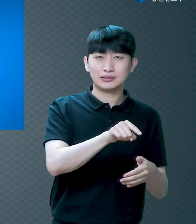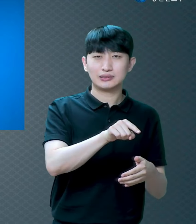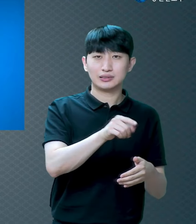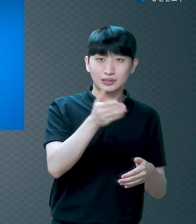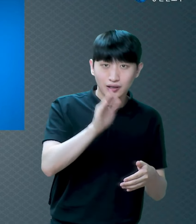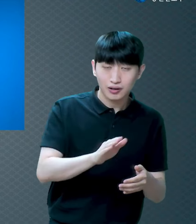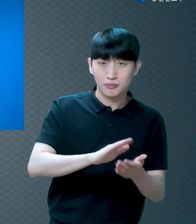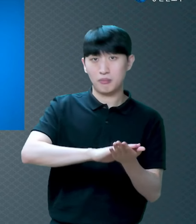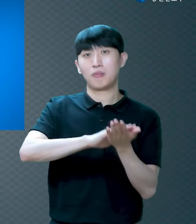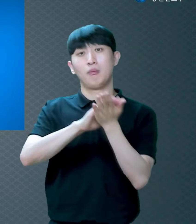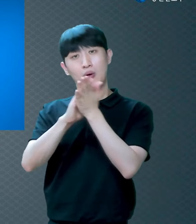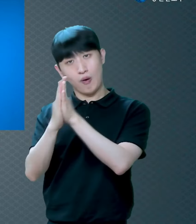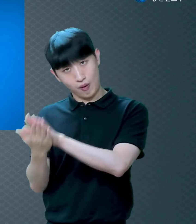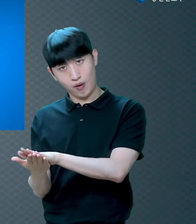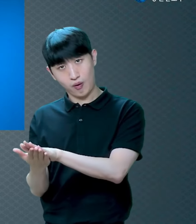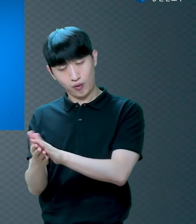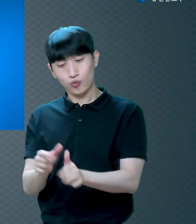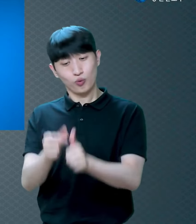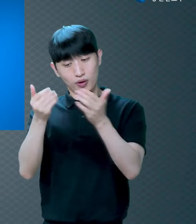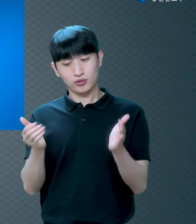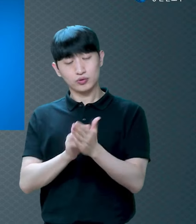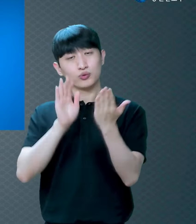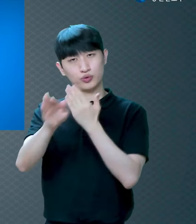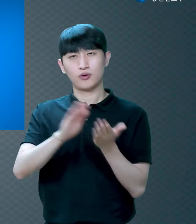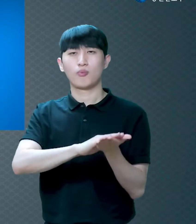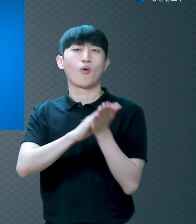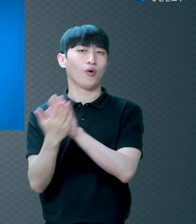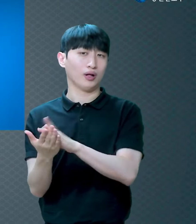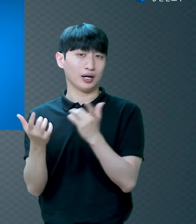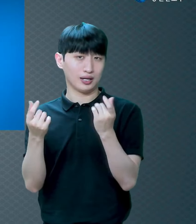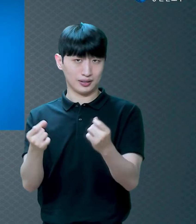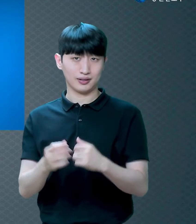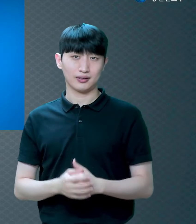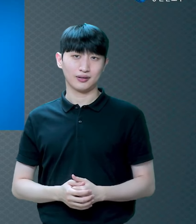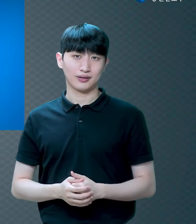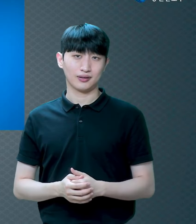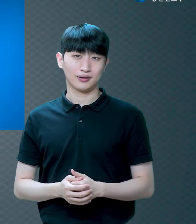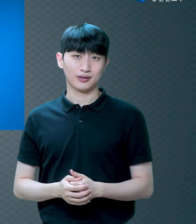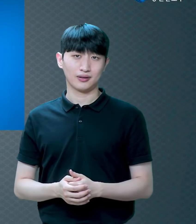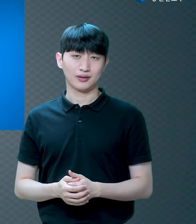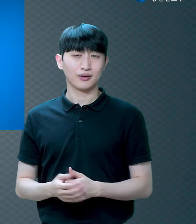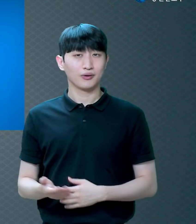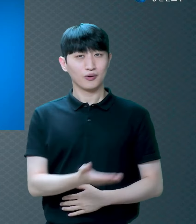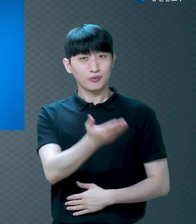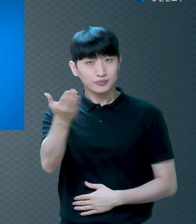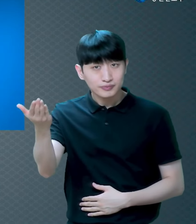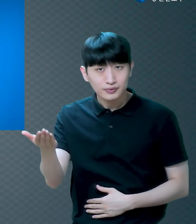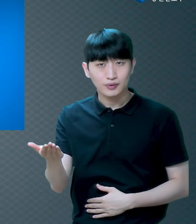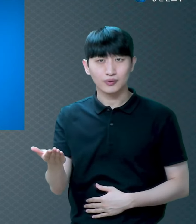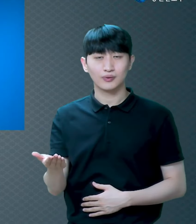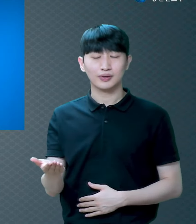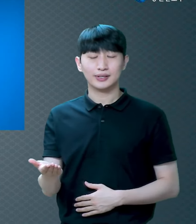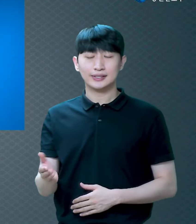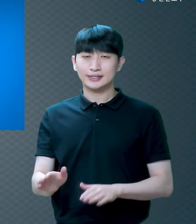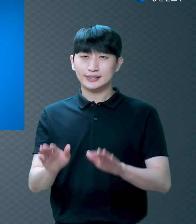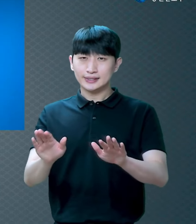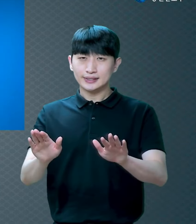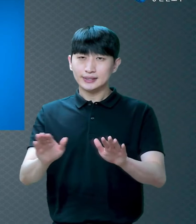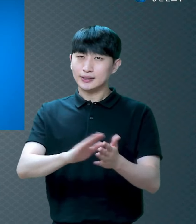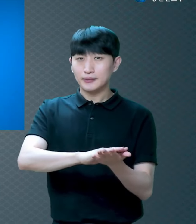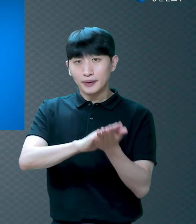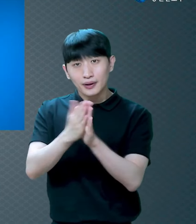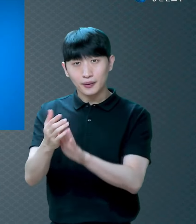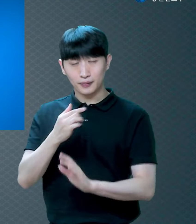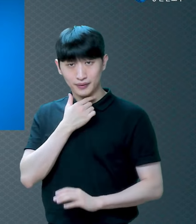여러분들 경험해 보고 싶지 않으세요? 그냥 지금 이 찌든 삶 속에서 계속 그냥 누구 원망해